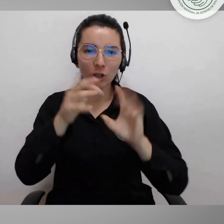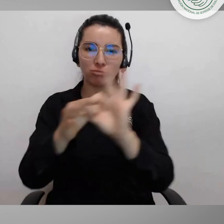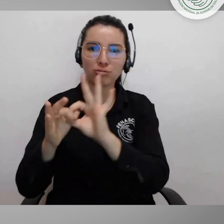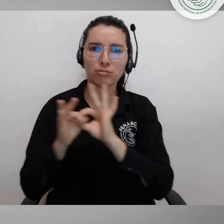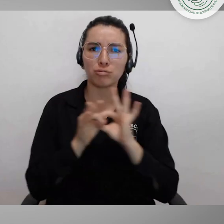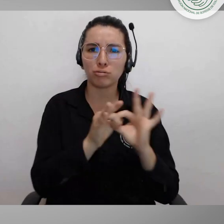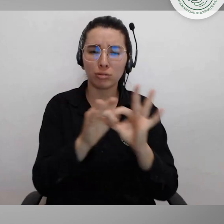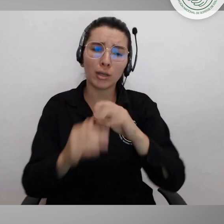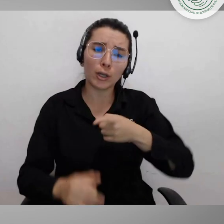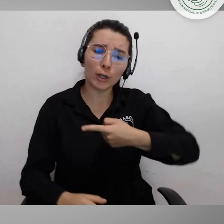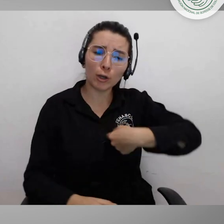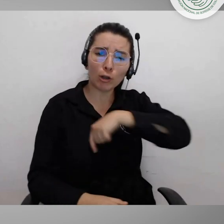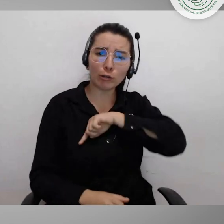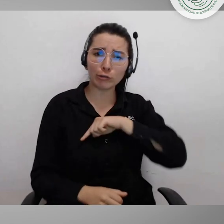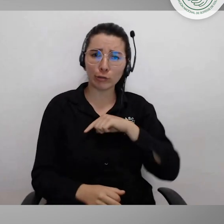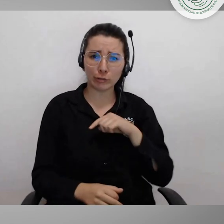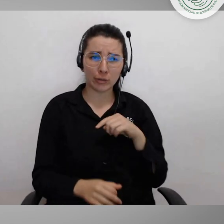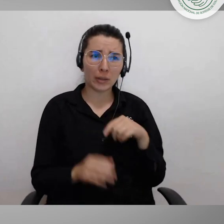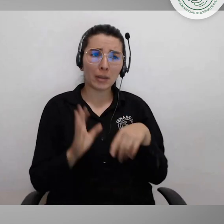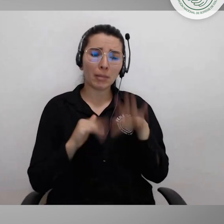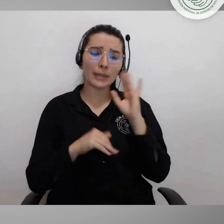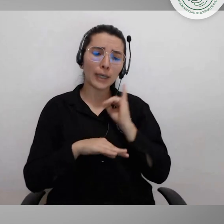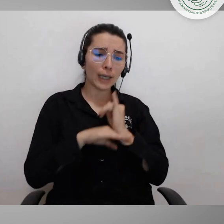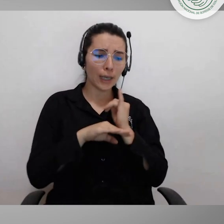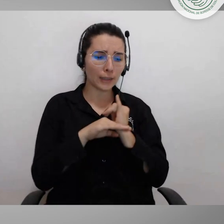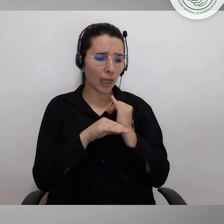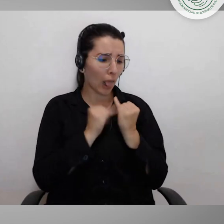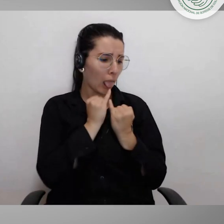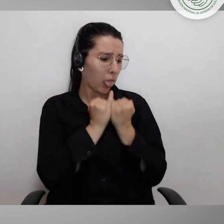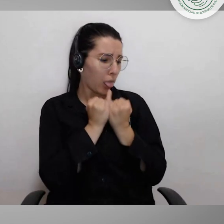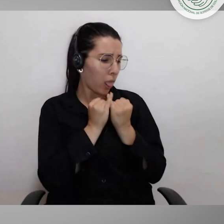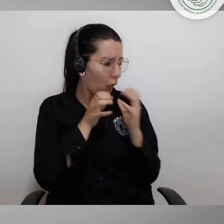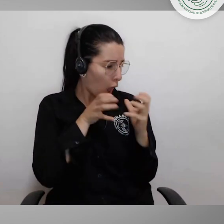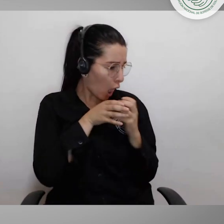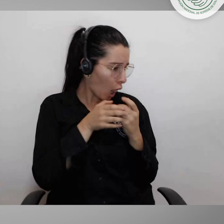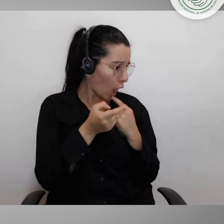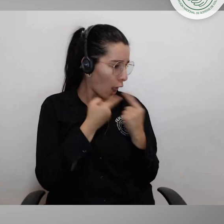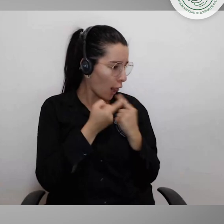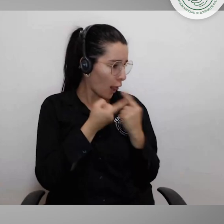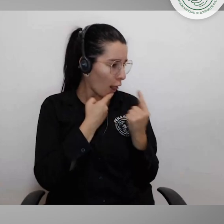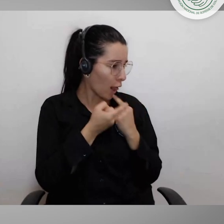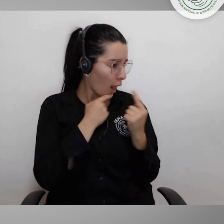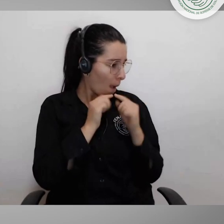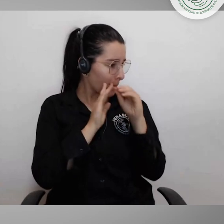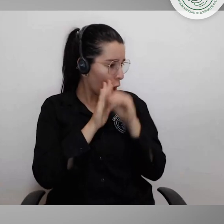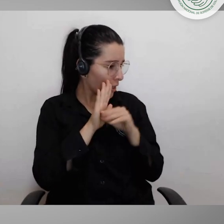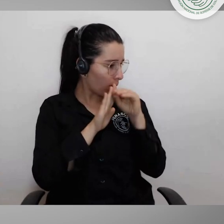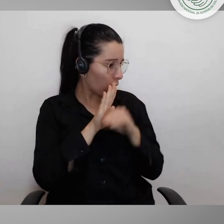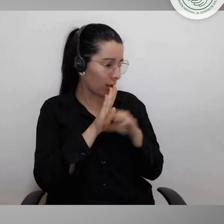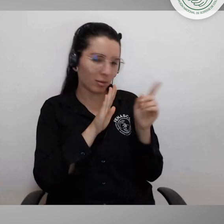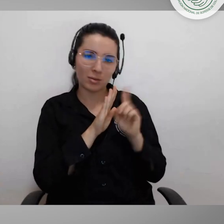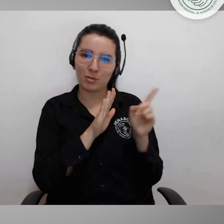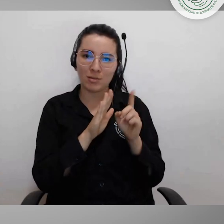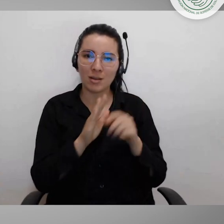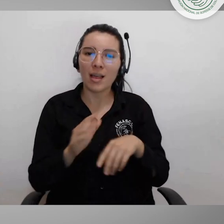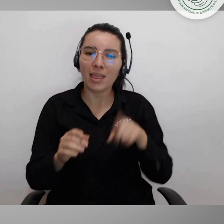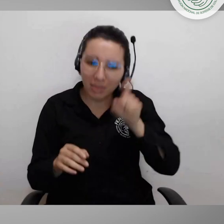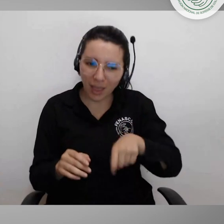que podamos avanzar en esa construcción colectiva. A nosotros no nos interesa quedarnos solos como institución